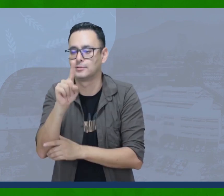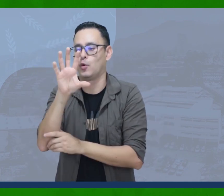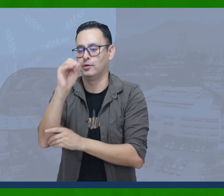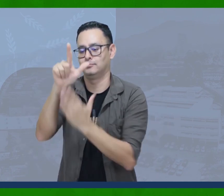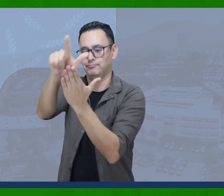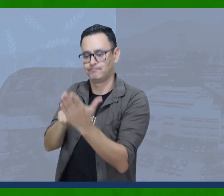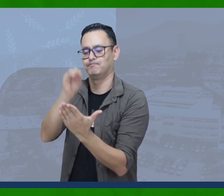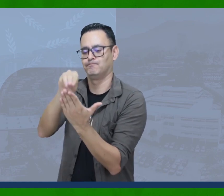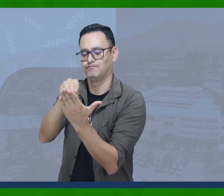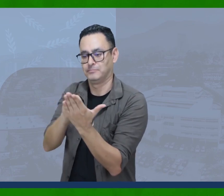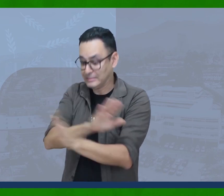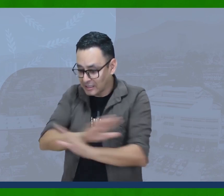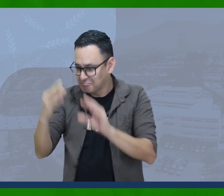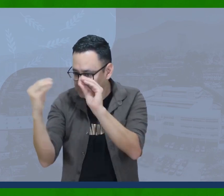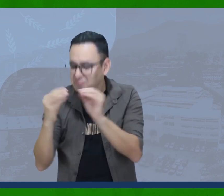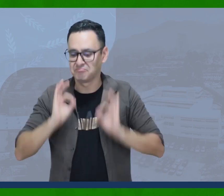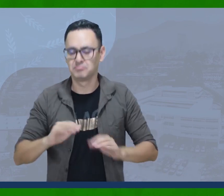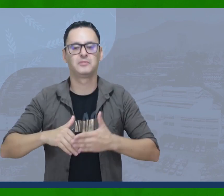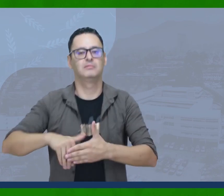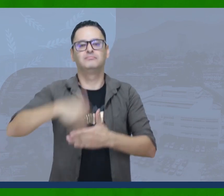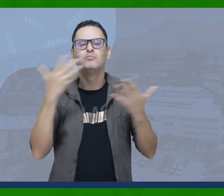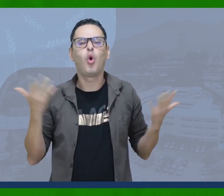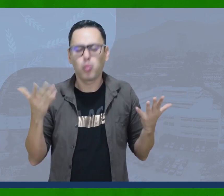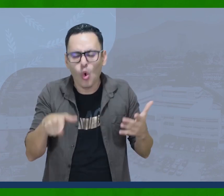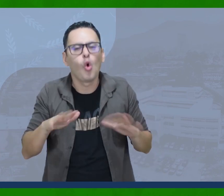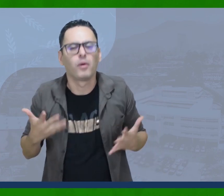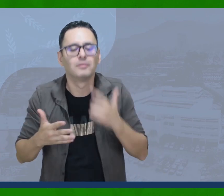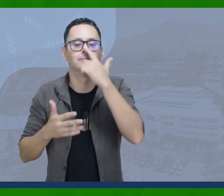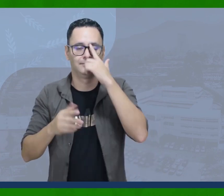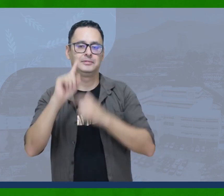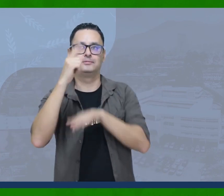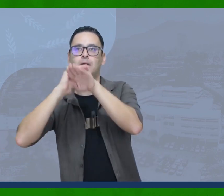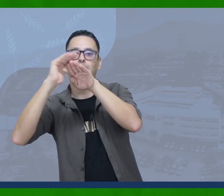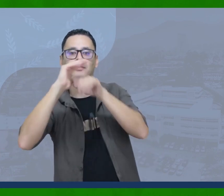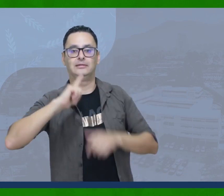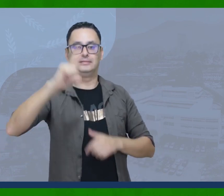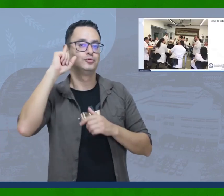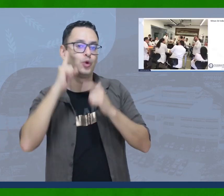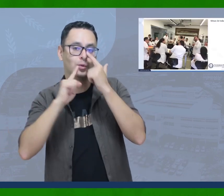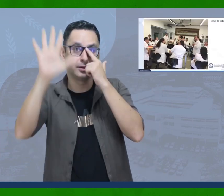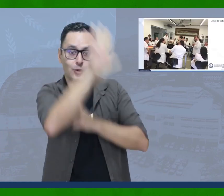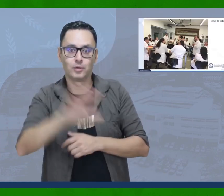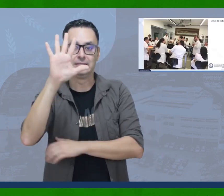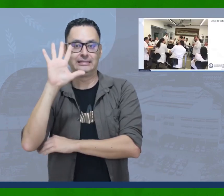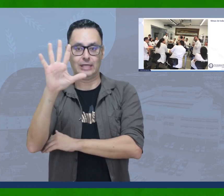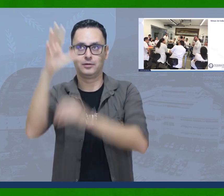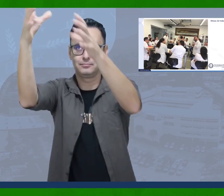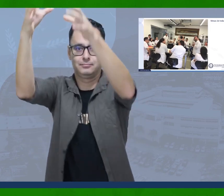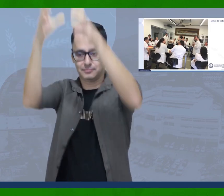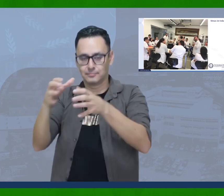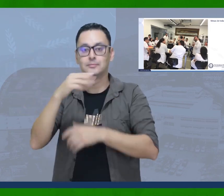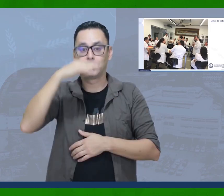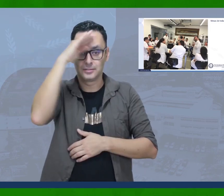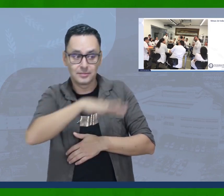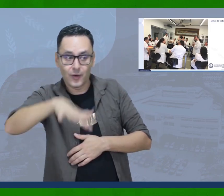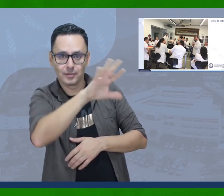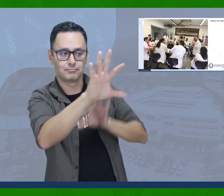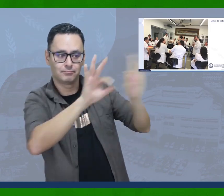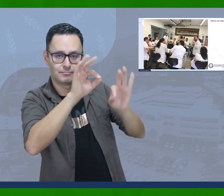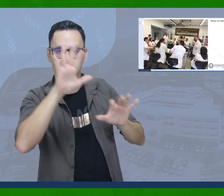relevantes y proponer unas 150 palabras del vocabulario de salud que no estuvieran en los tomos editados por Fenascol. Cuando ya se realizó todo